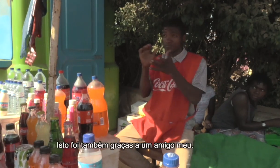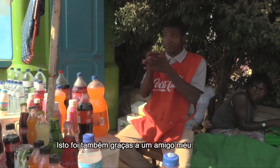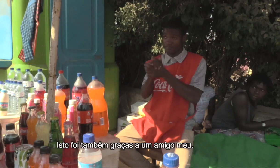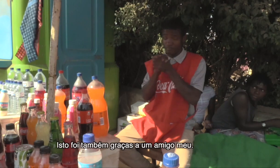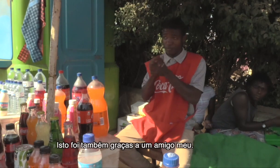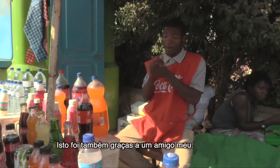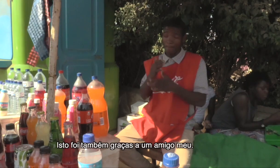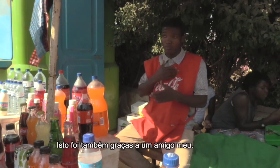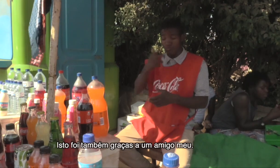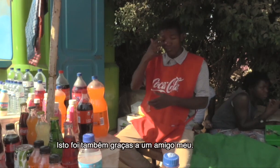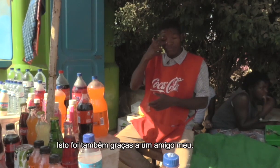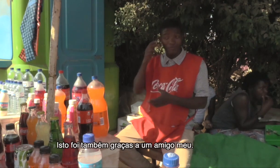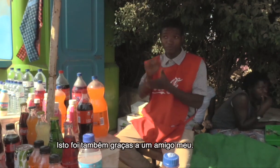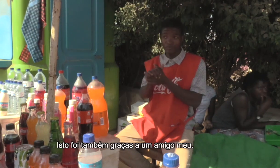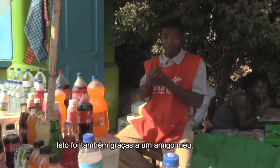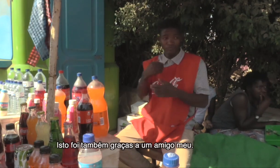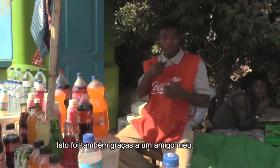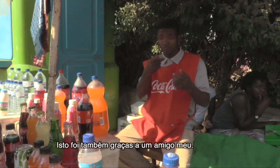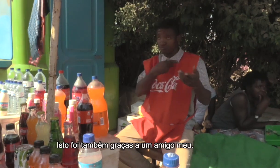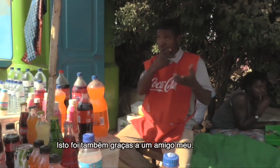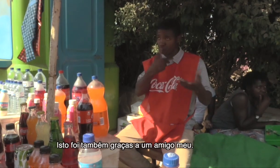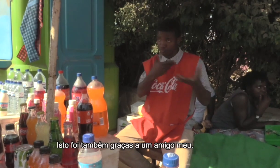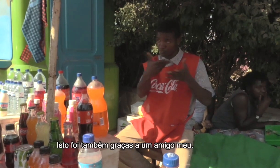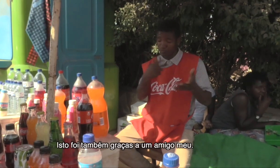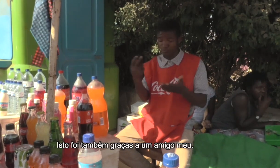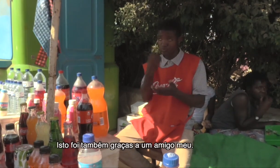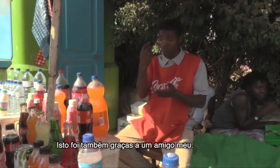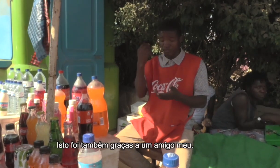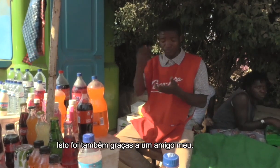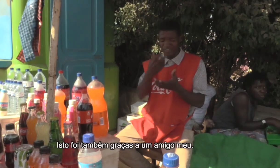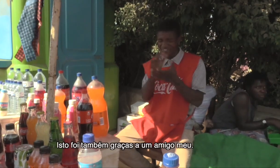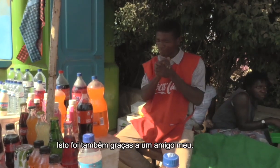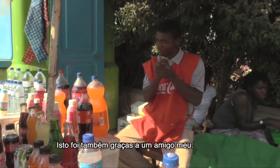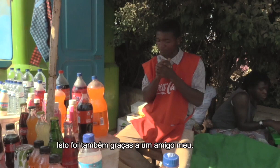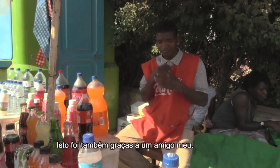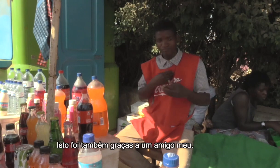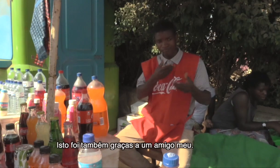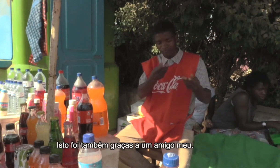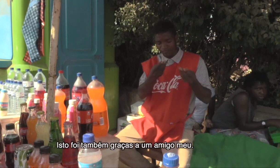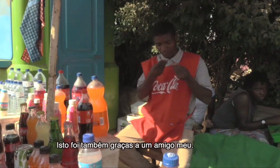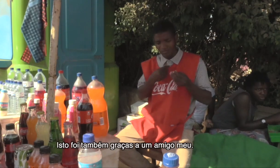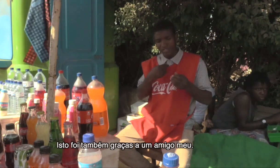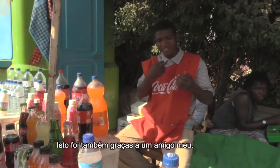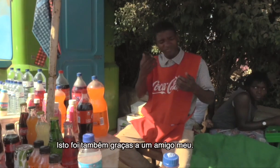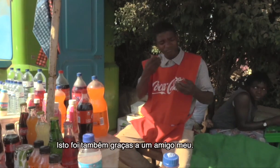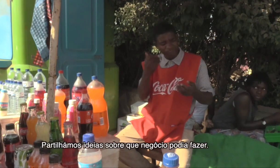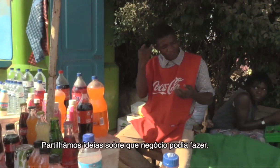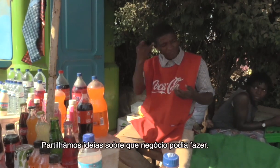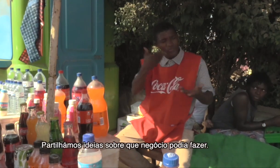Isto deveu-se a um grande amigo meu. Nós conversamos junto, um amigo muito íntimo. Então,